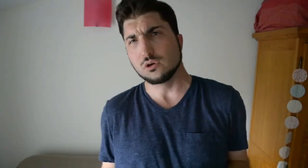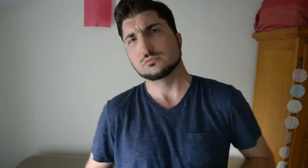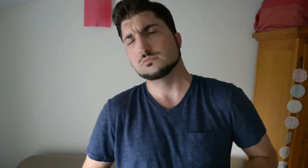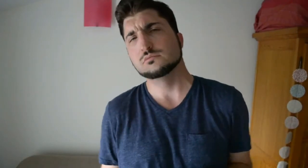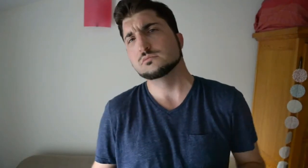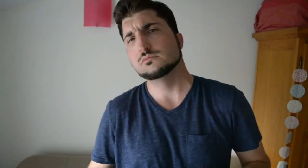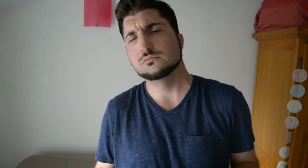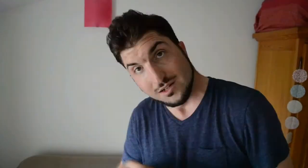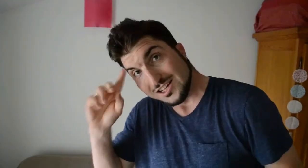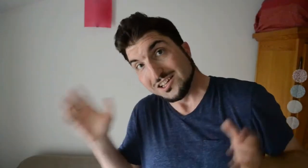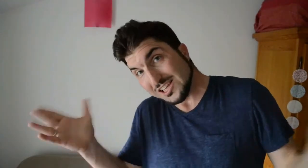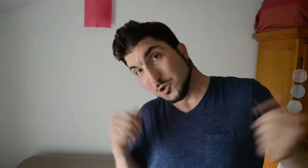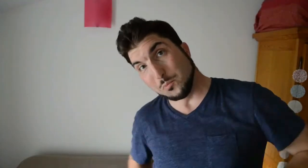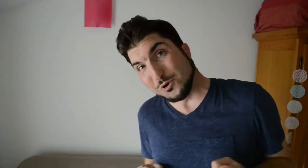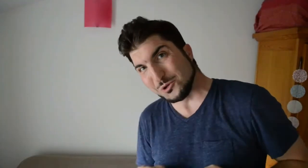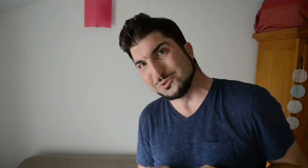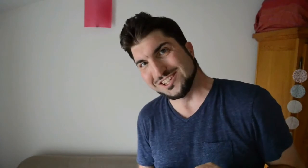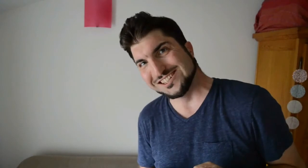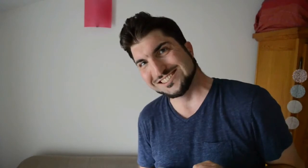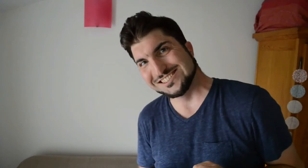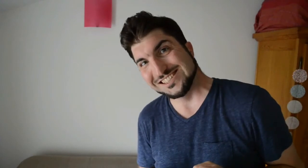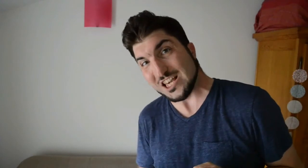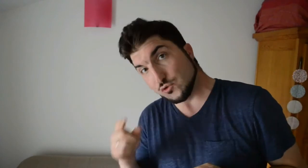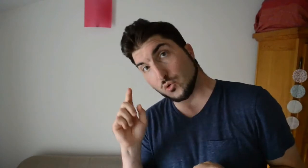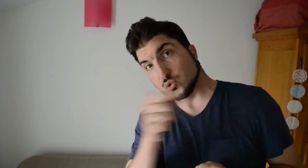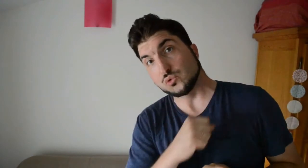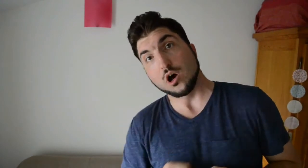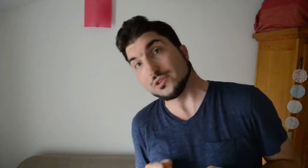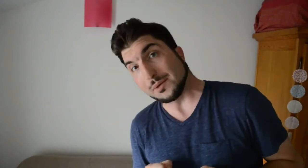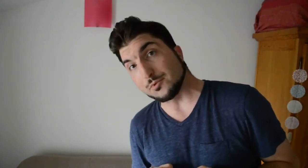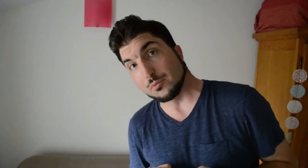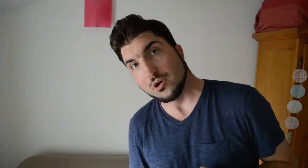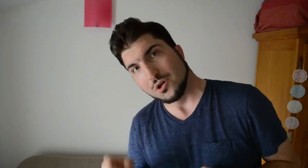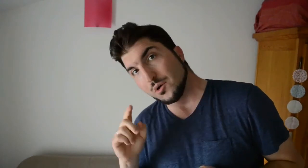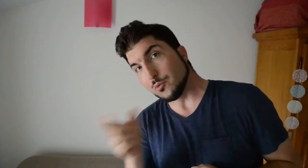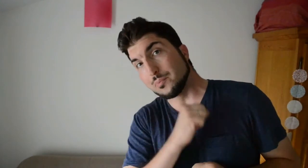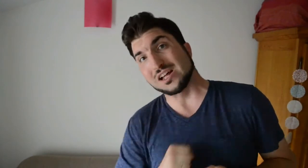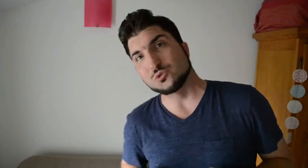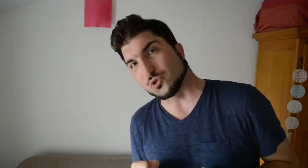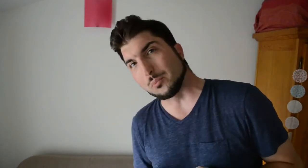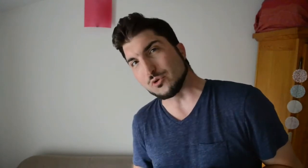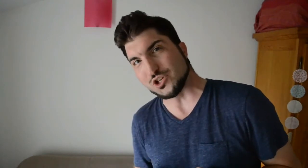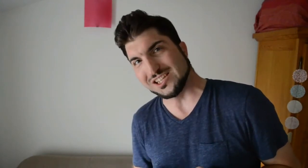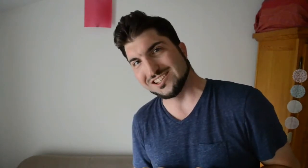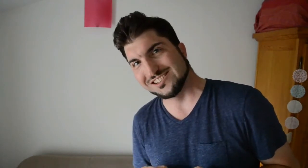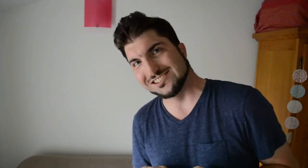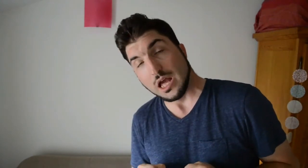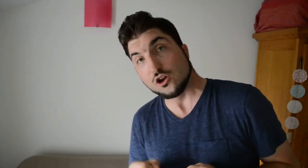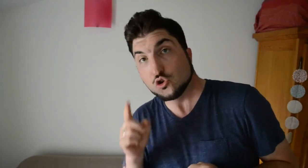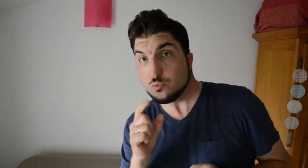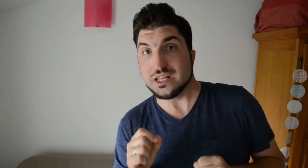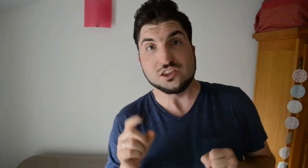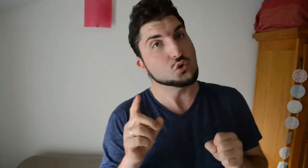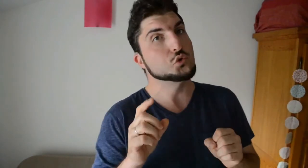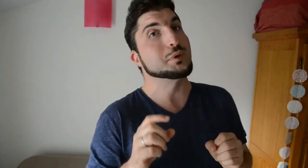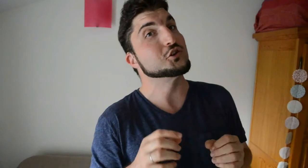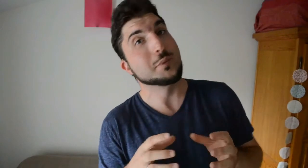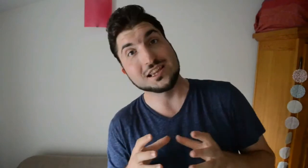? C'est tout pour aujourd'hui. Et je vous retrouve en septembre pour plein d'autres projets. Alors n'oubliez surtout pas de mettre